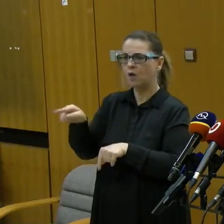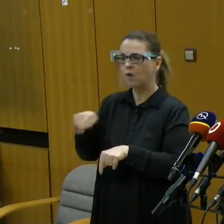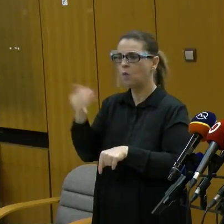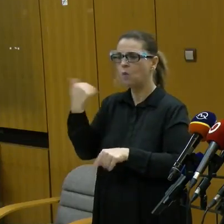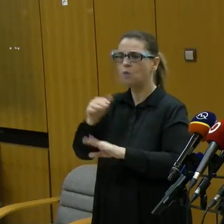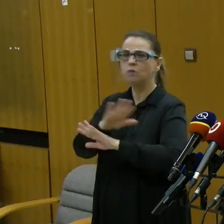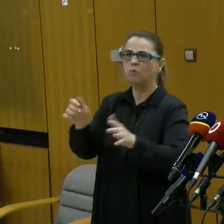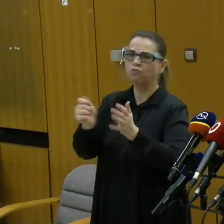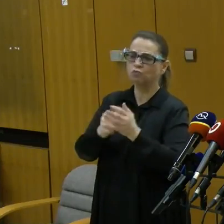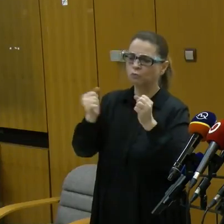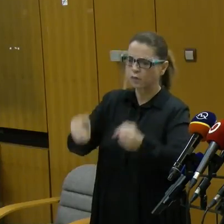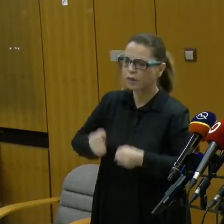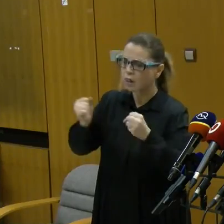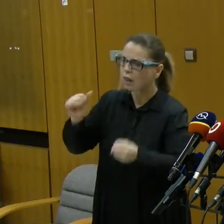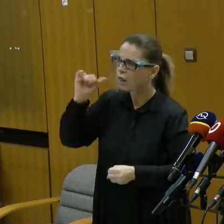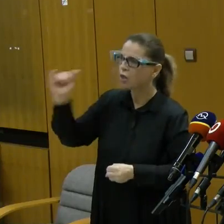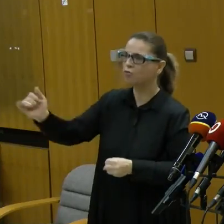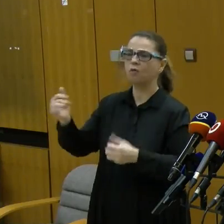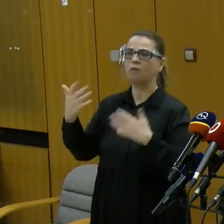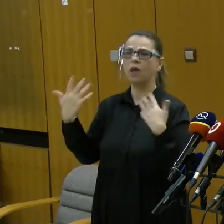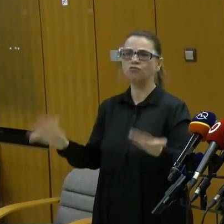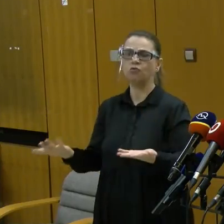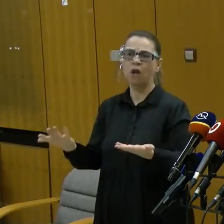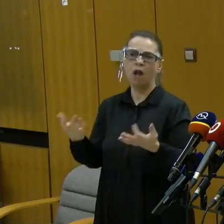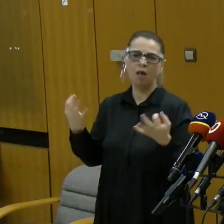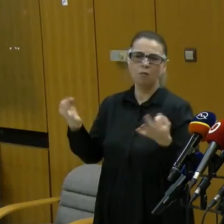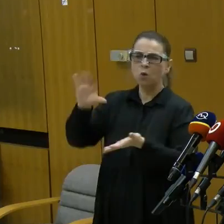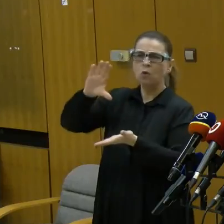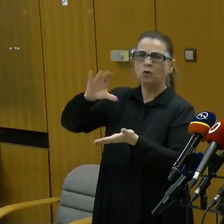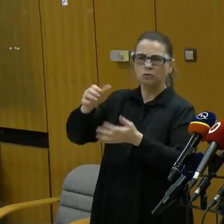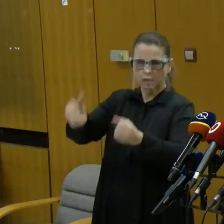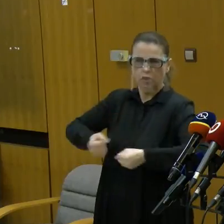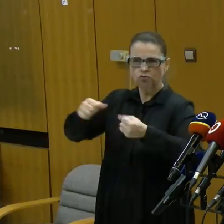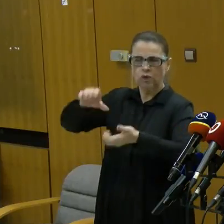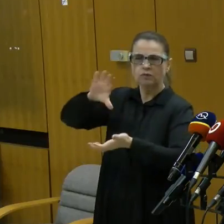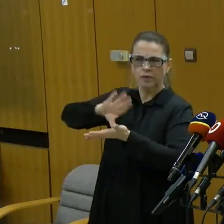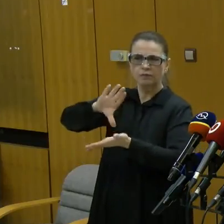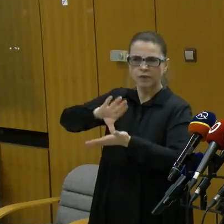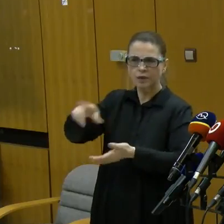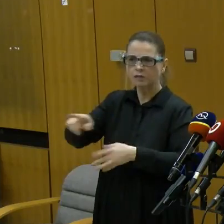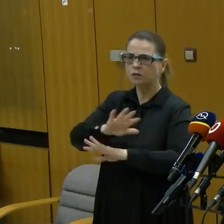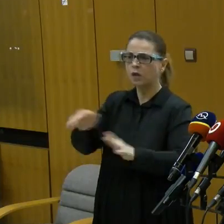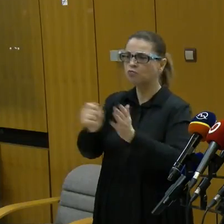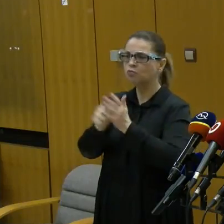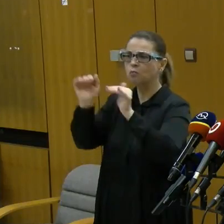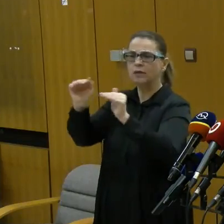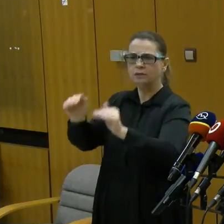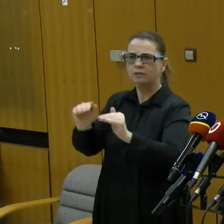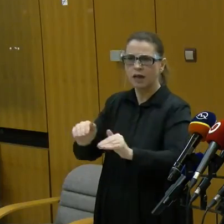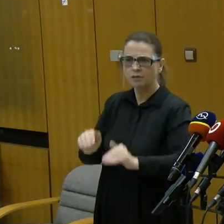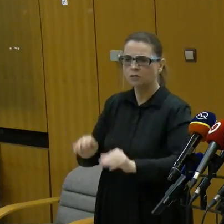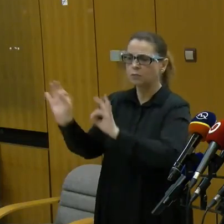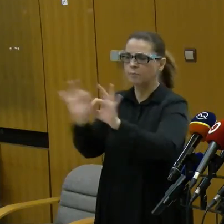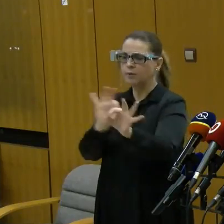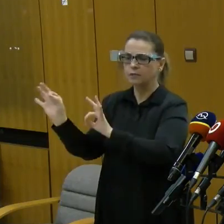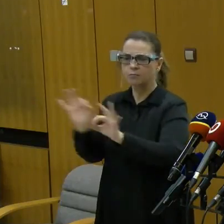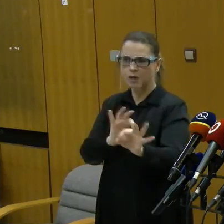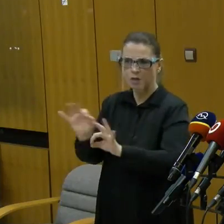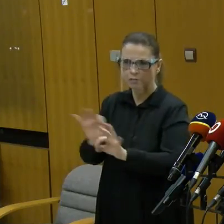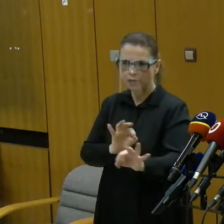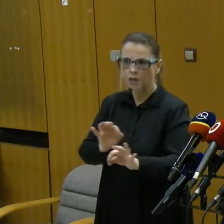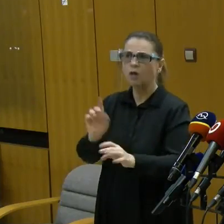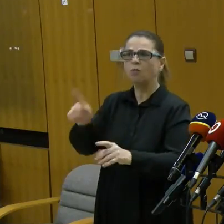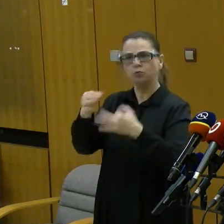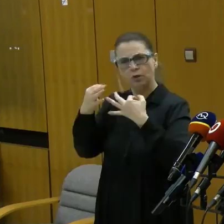kúpili vyžalačku, alebo skýpads, alebo tie strediská, ktoré nakúpili zásoby, ktoré vlastne sa pripravili na to, že